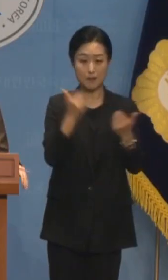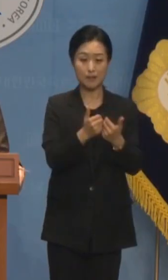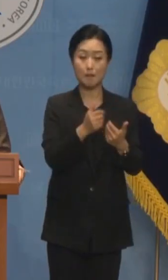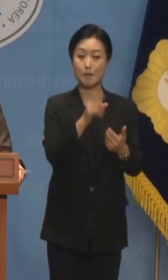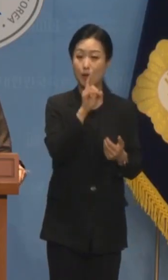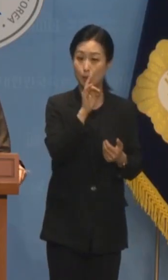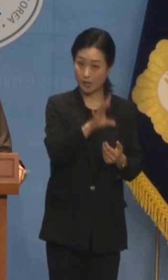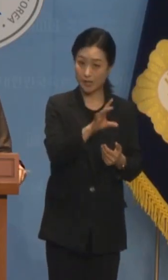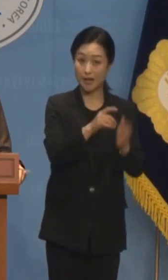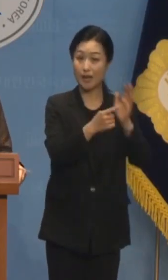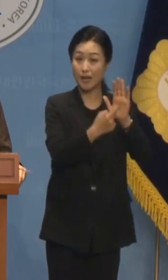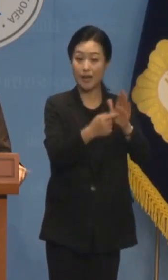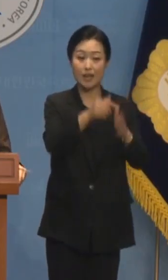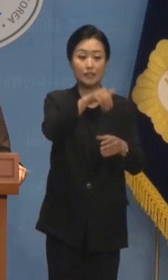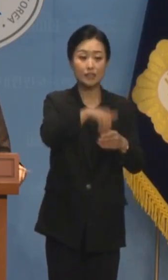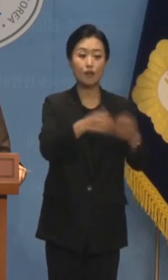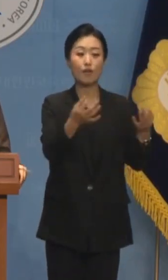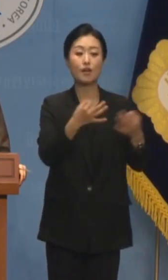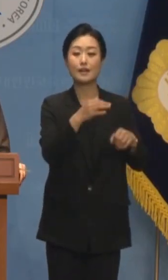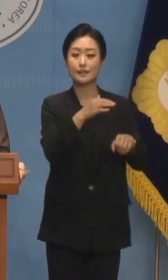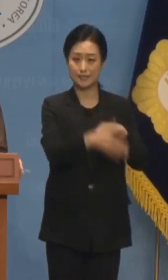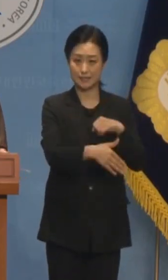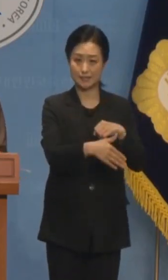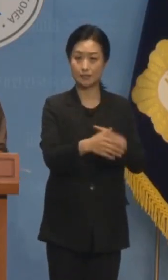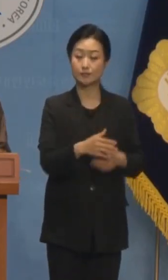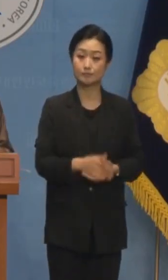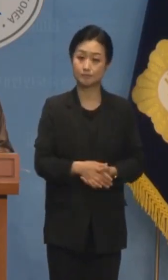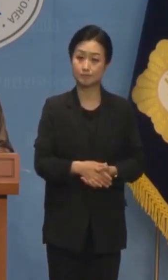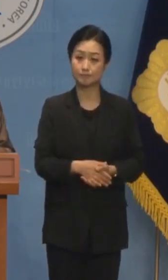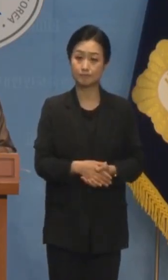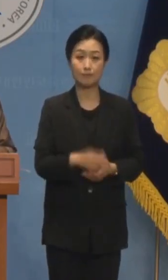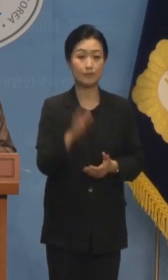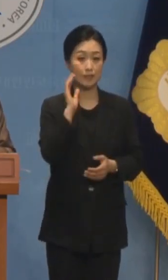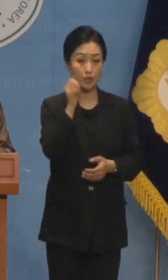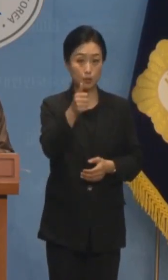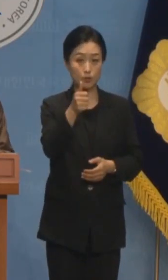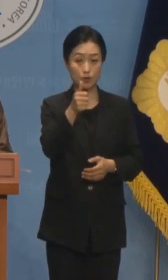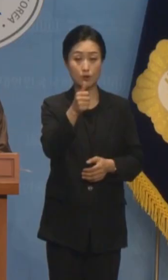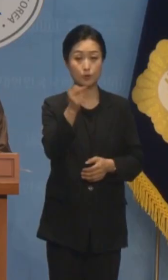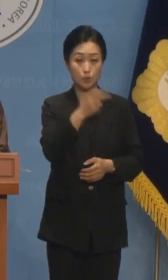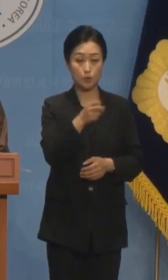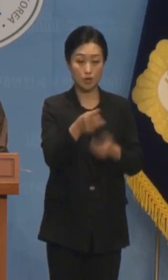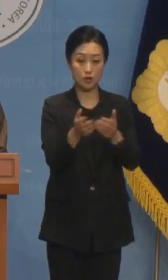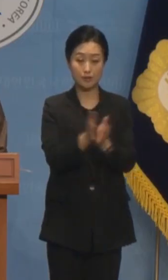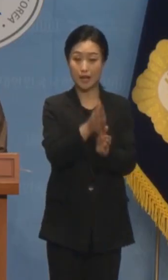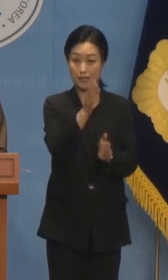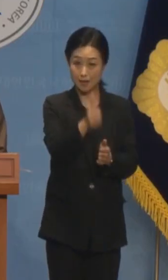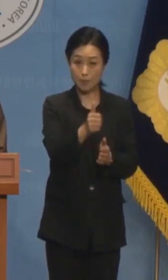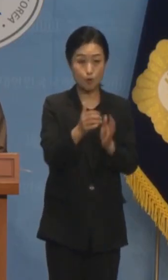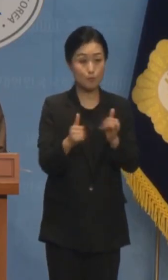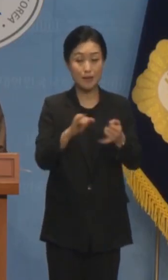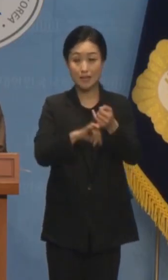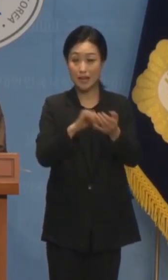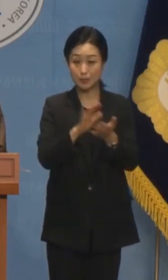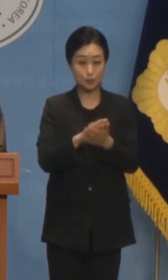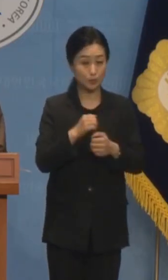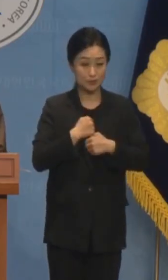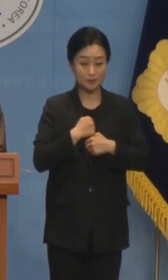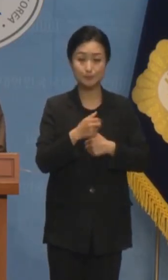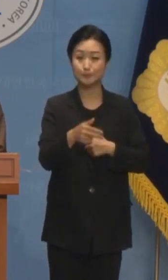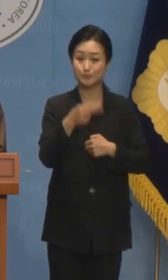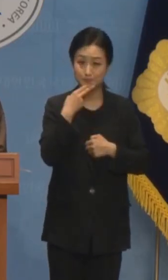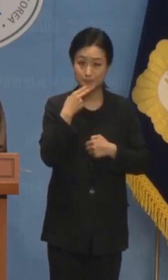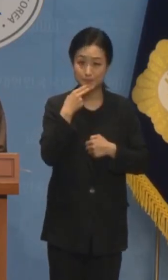결기는 선거를 위한 일회용이었습니까? 대통령, 여당 대표, 아무도 국민께 했던 약속을 지키지